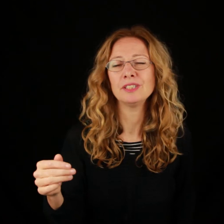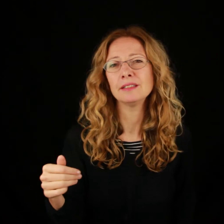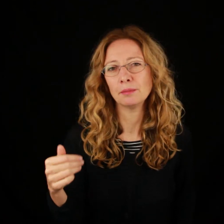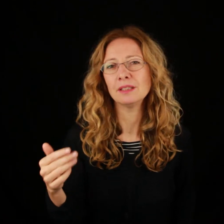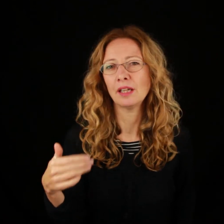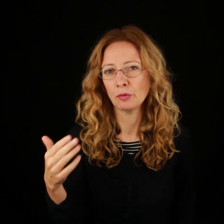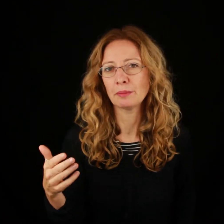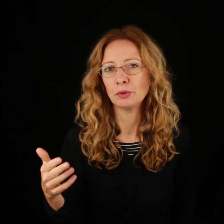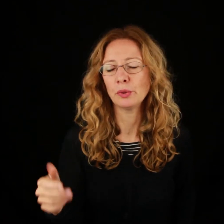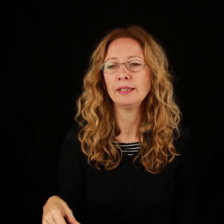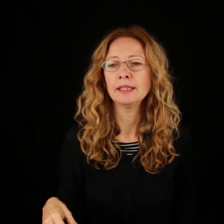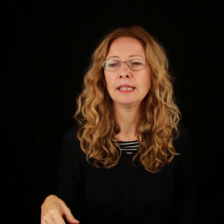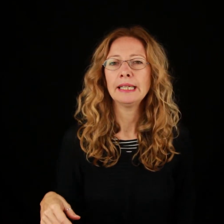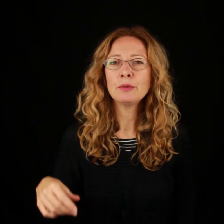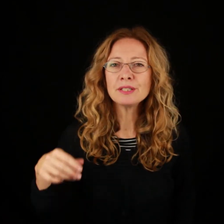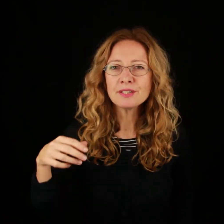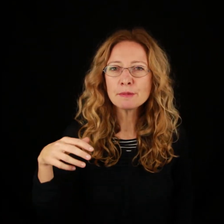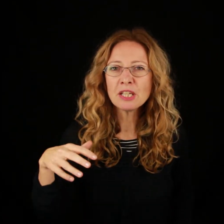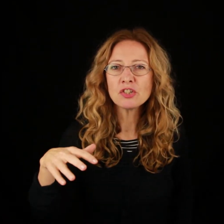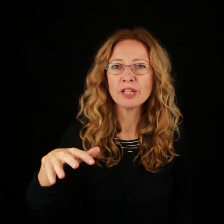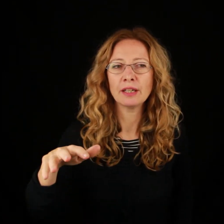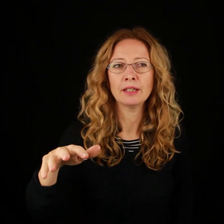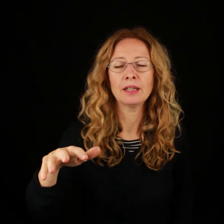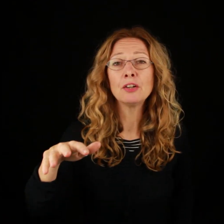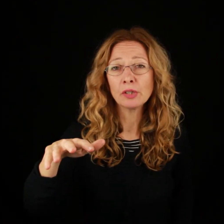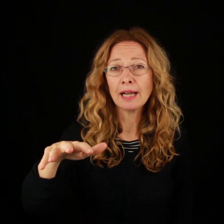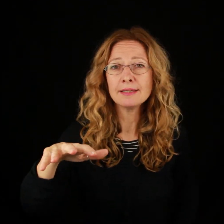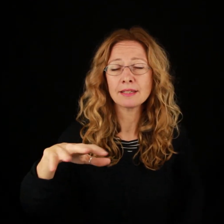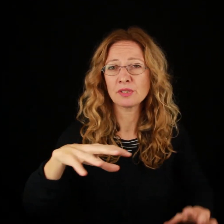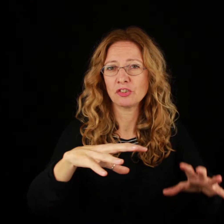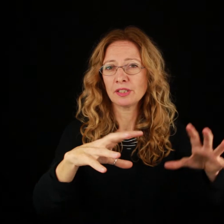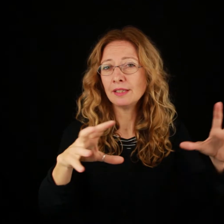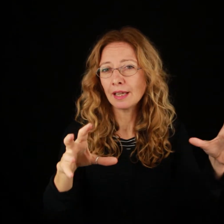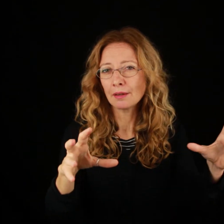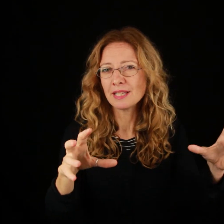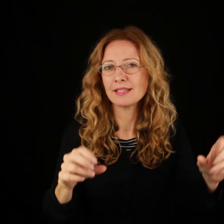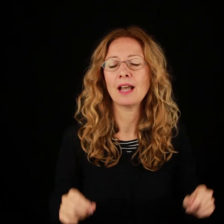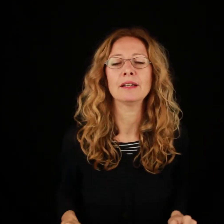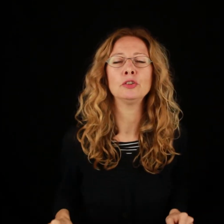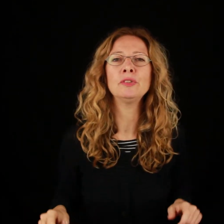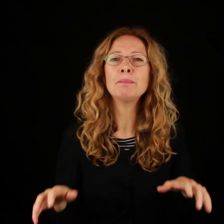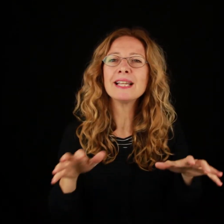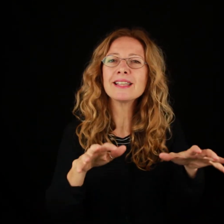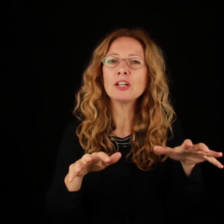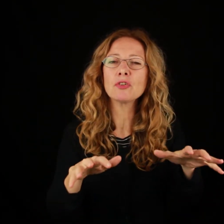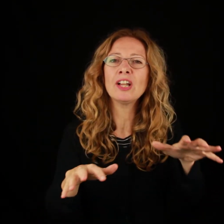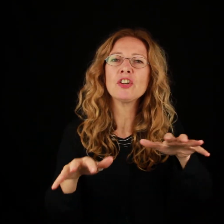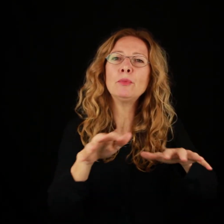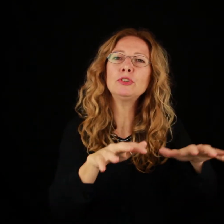evidentemente è un habitué e quindi si spinge a Nogales, che è questa cittadina messicana, dove il paesaggio è già molto